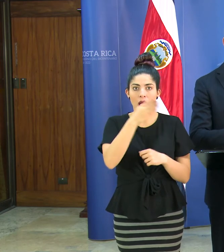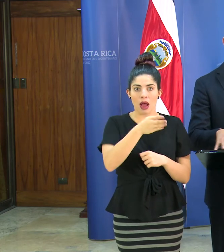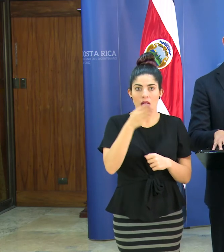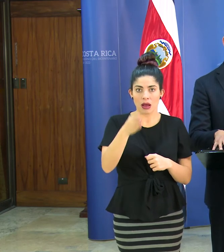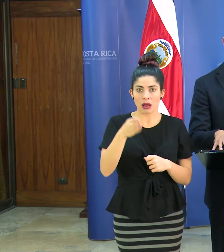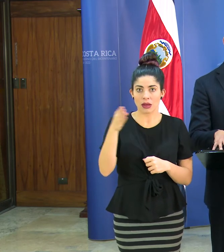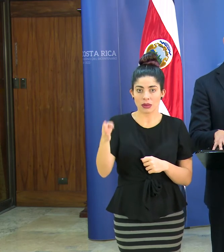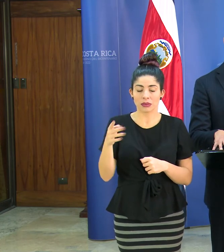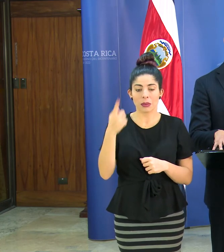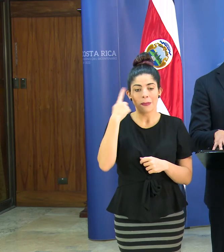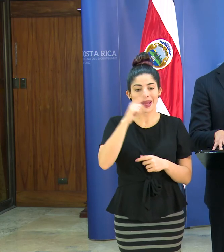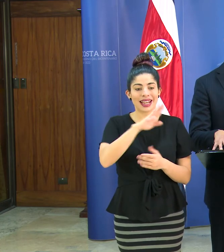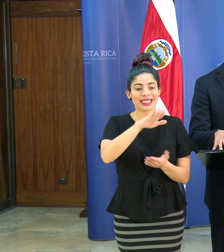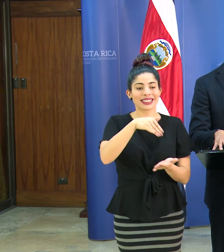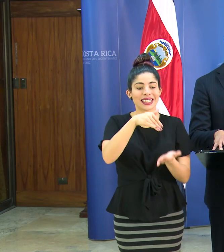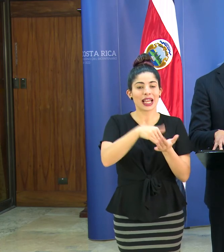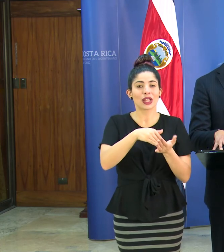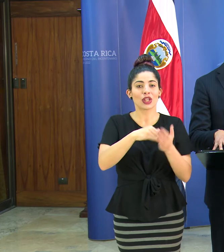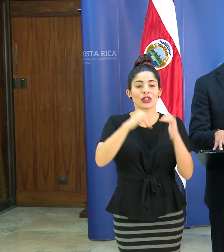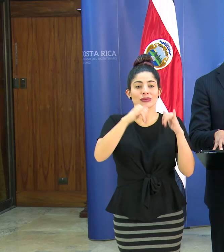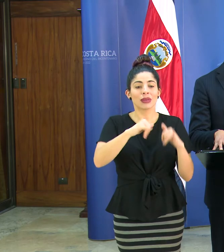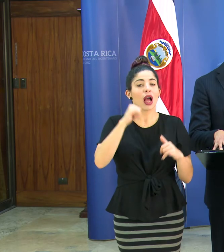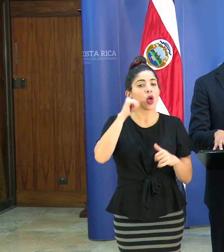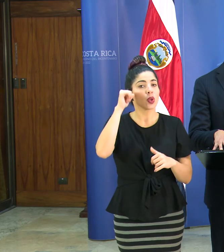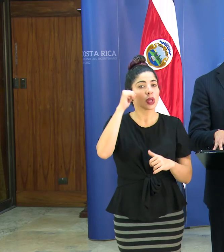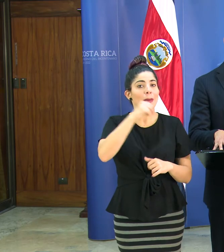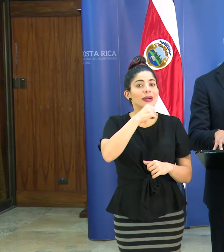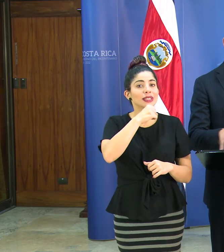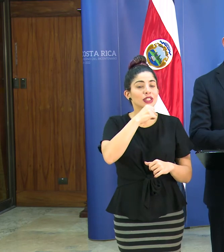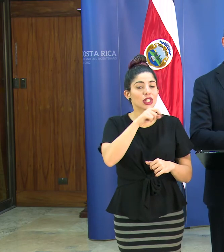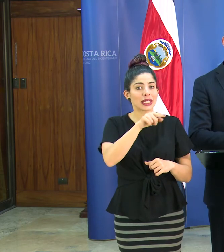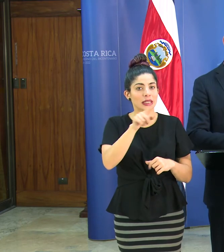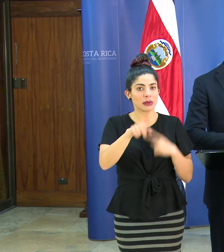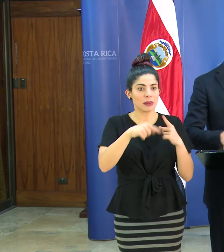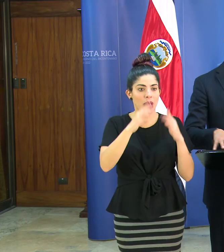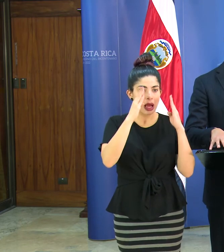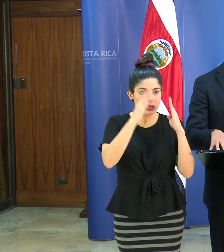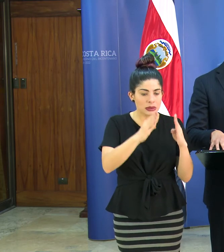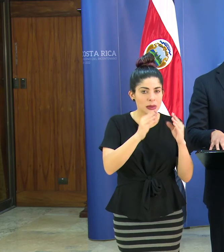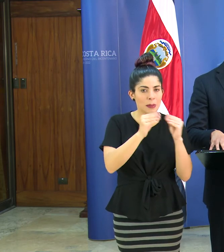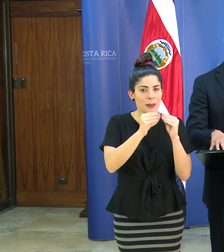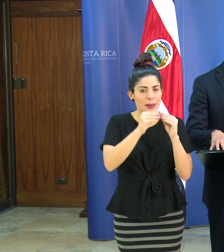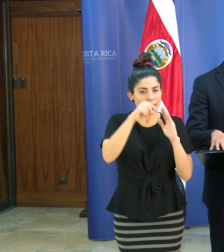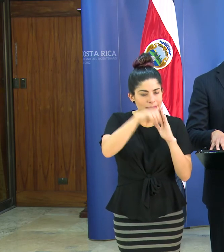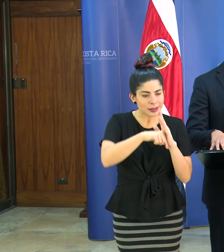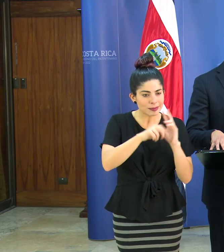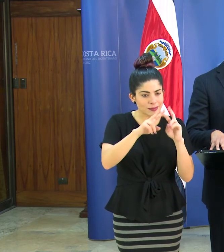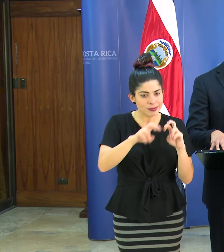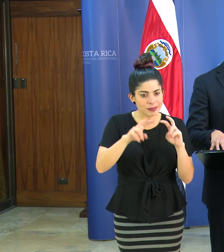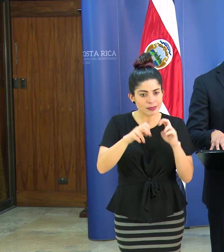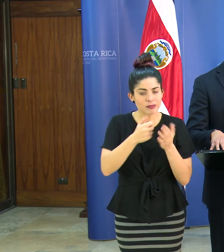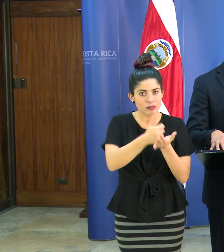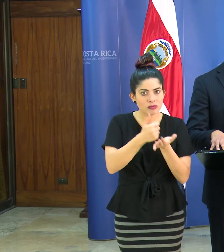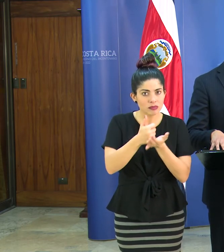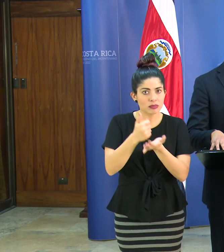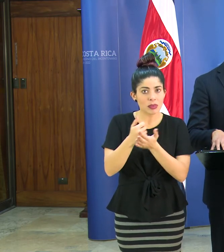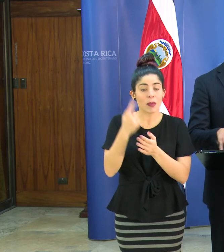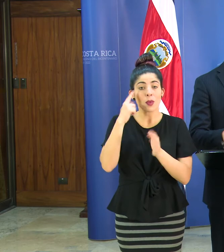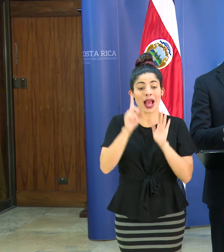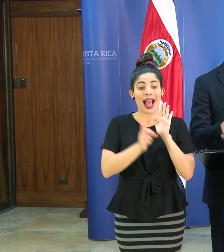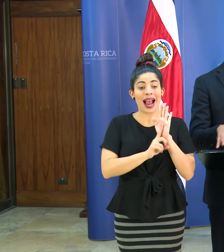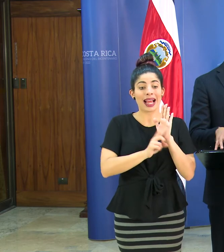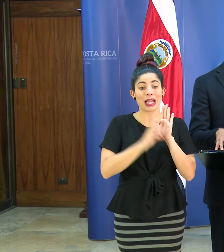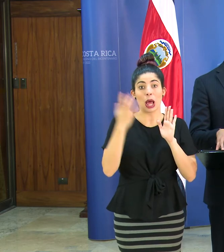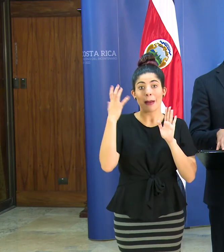lineamientos para los centros de estancia de adultos mayores pero vamos a tener un acercamiento todavía mayor y sobre todo también a nivel de la alerta